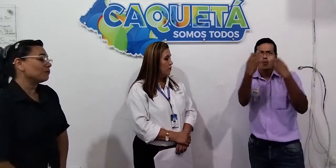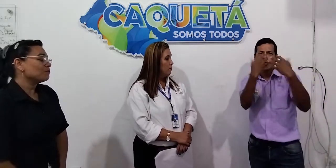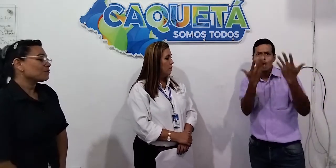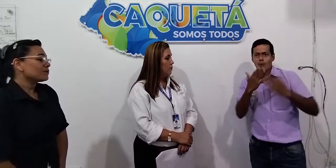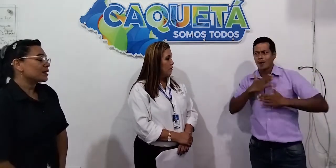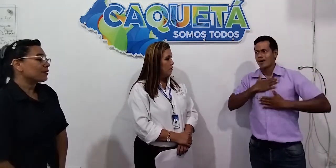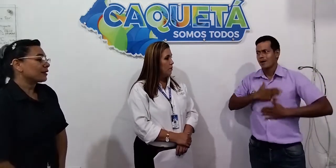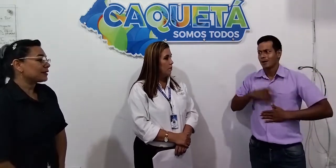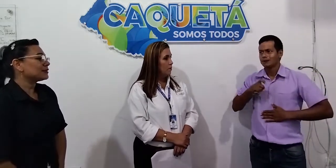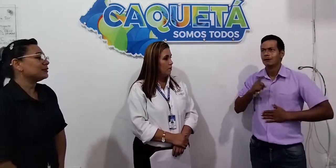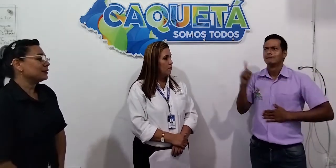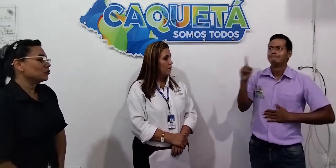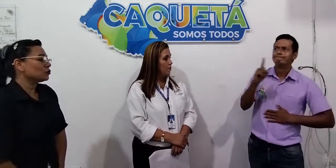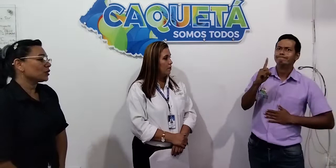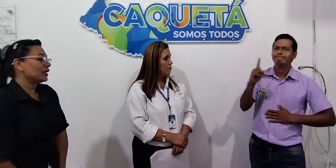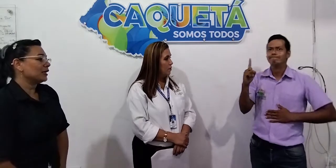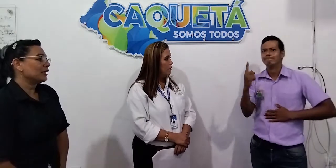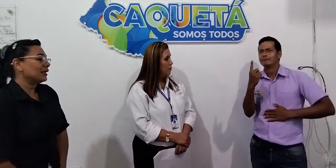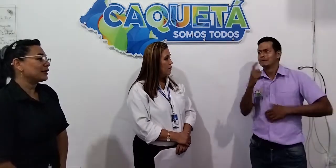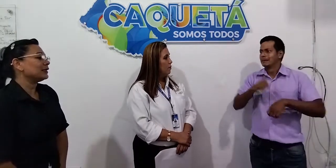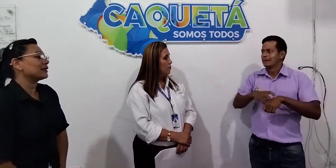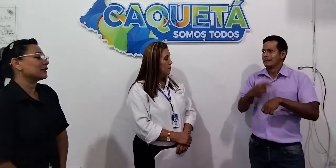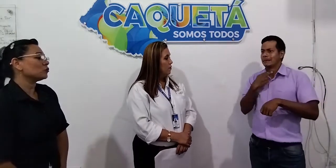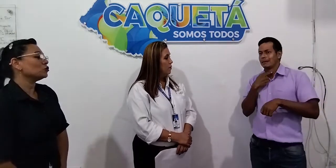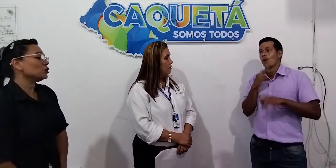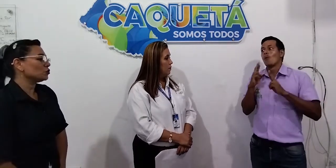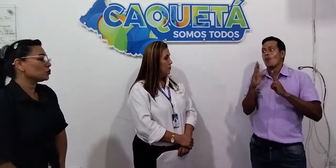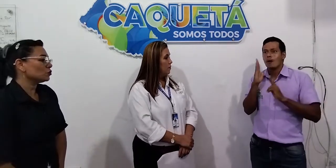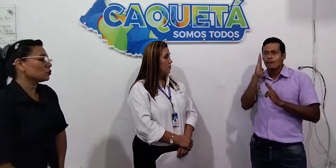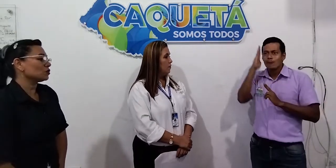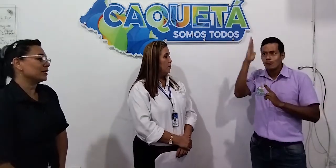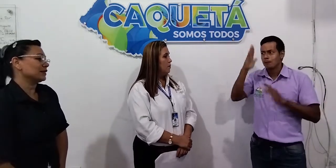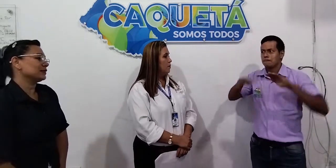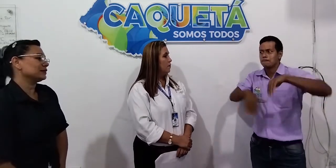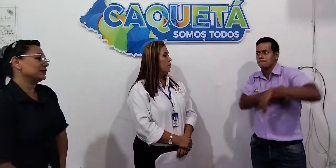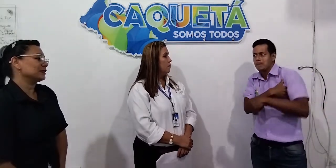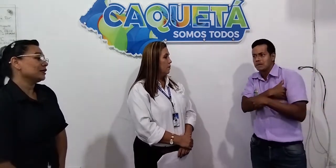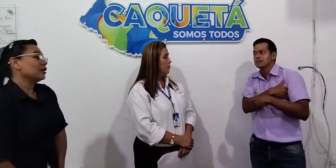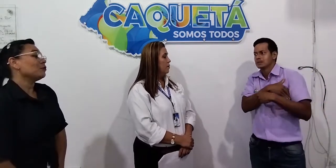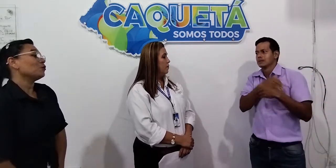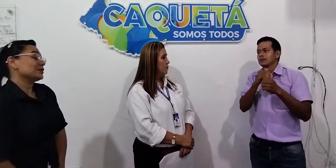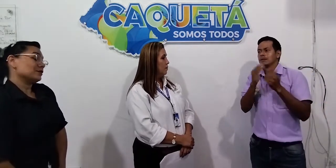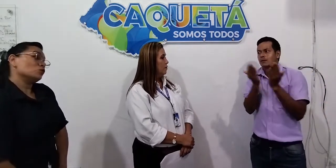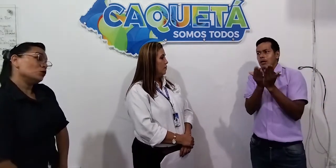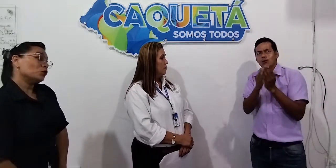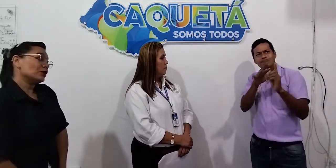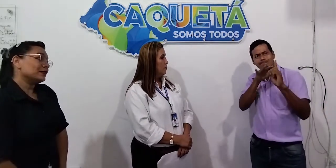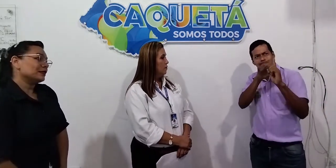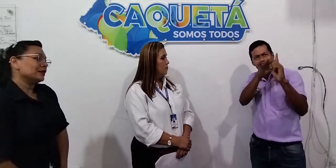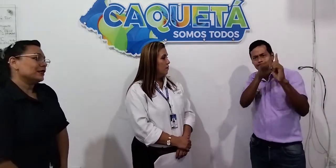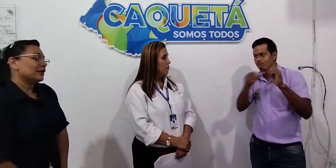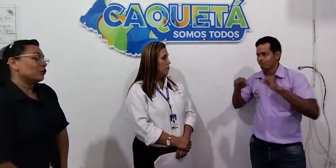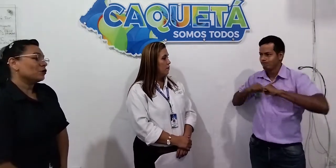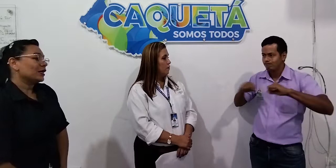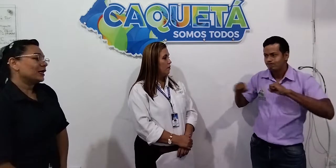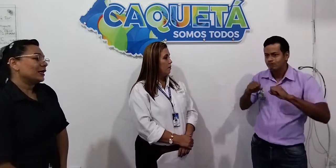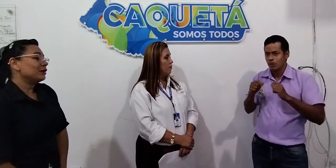de verdad que sentimos que la equidad que los niños sordos allá necesitan pues es muy importante. Qué bueno que el